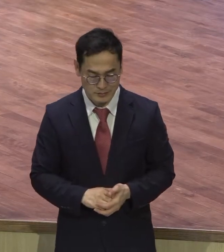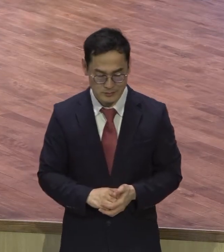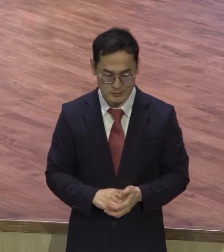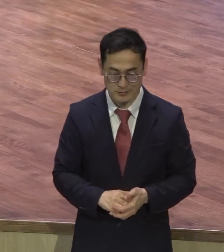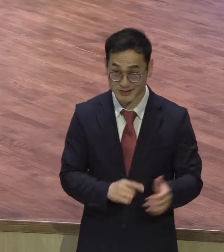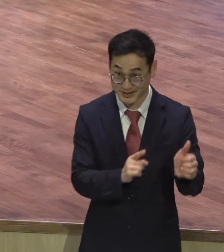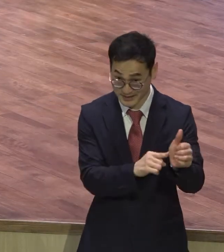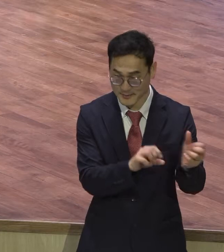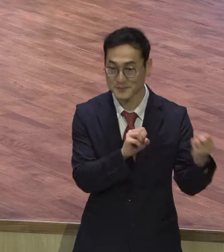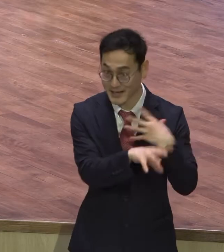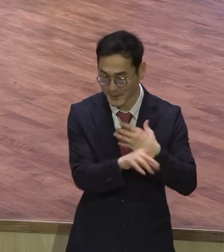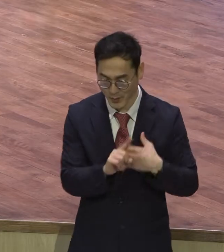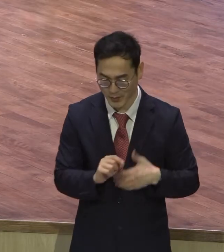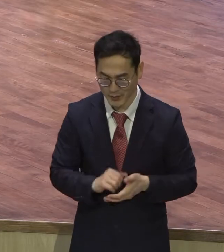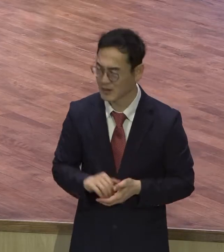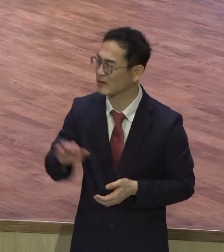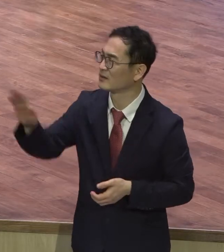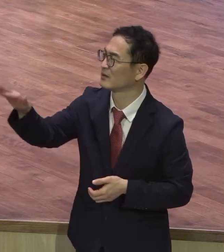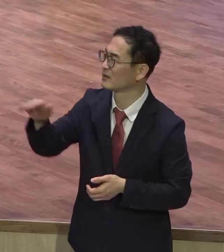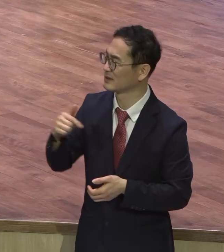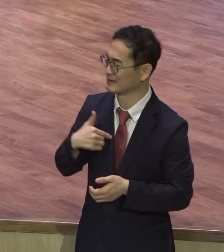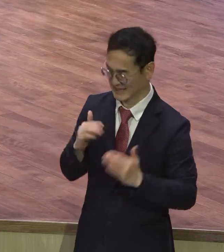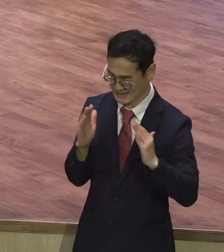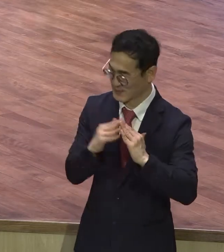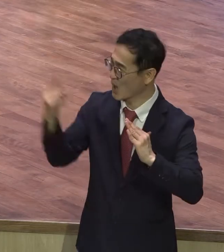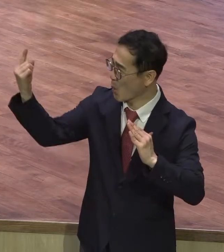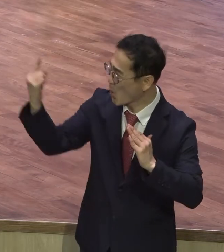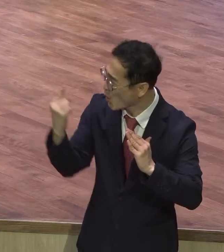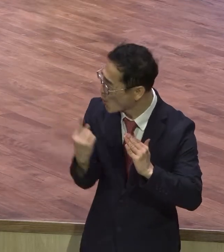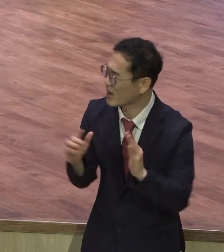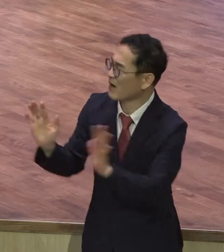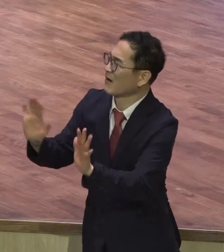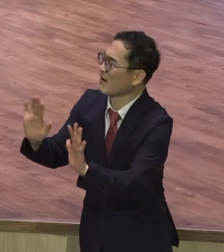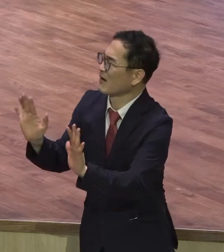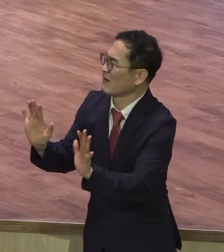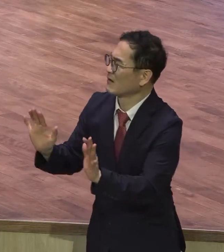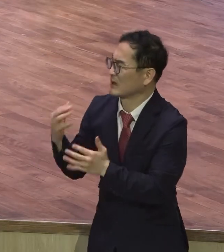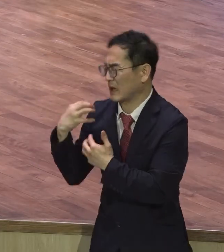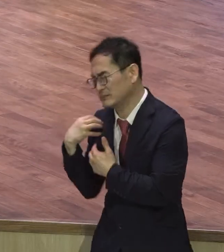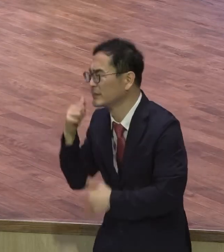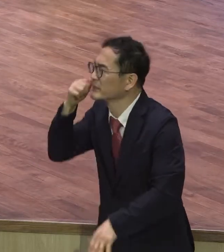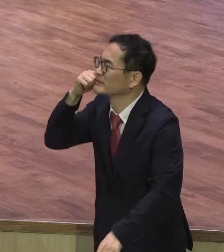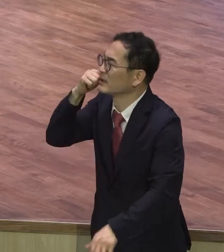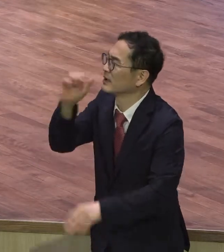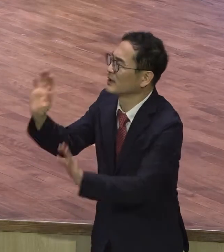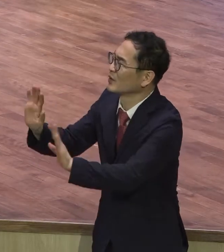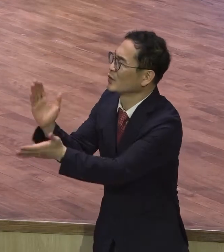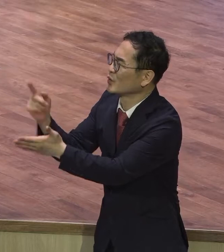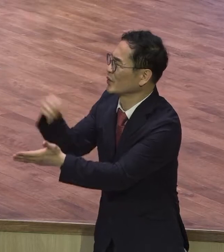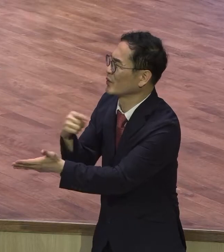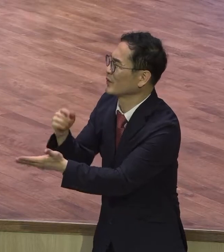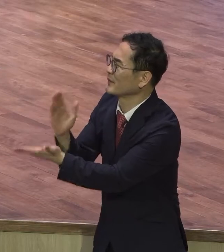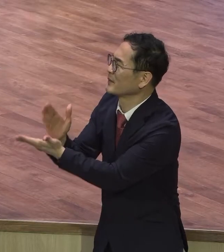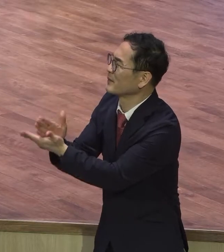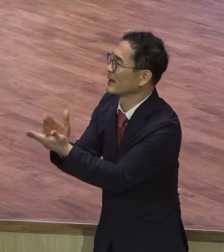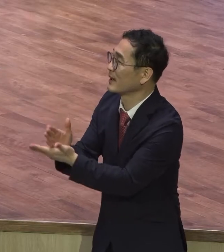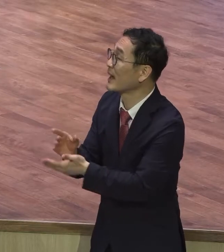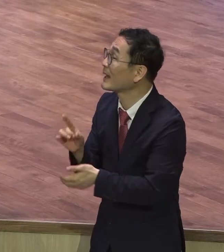백부장이 대답하여 주여 내 집에 들어오심 나는 감당하지 못하게 싸우니 다만 말씀으로만